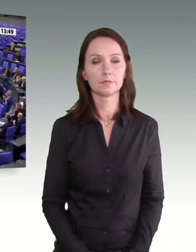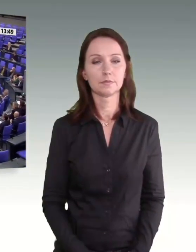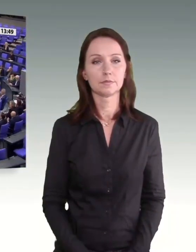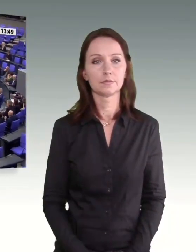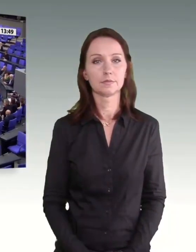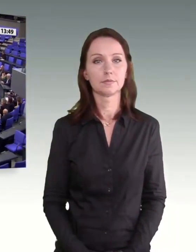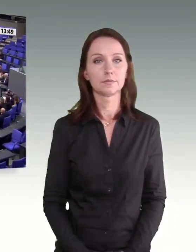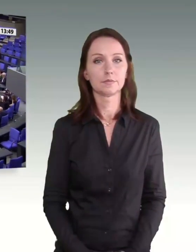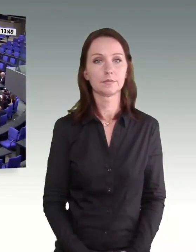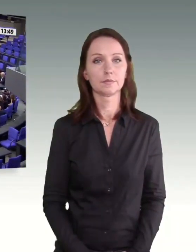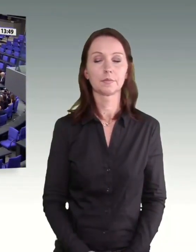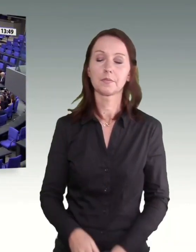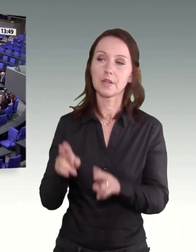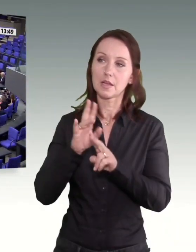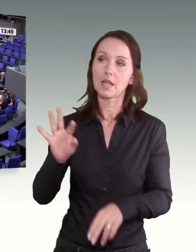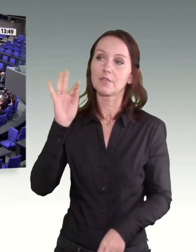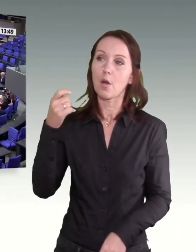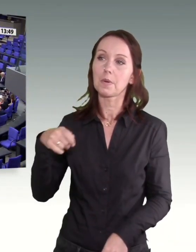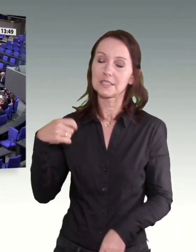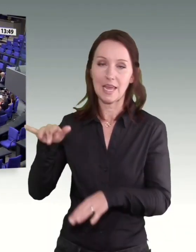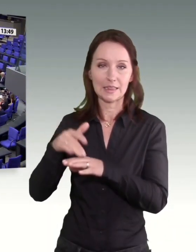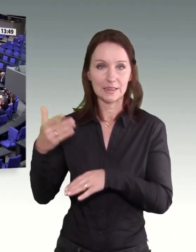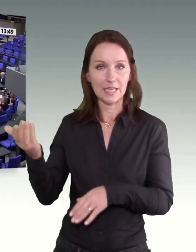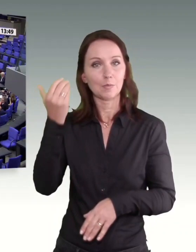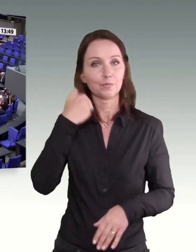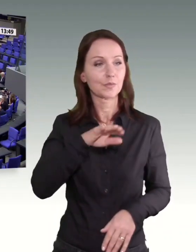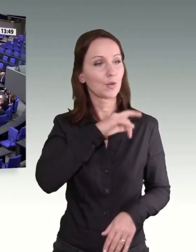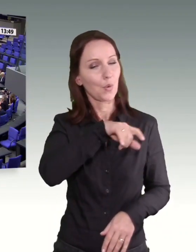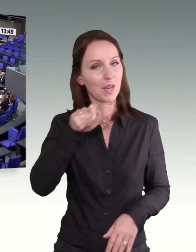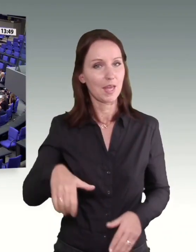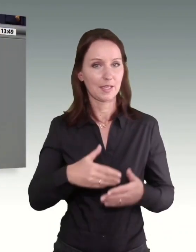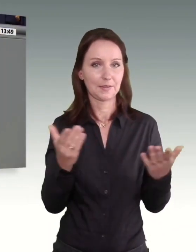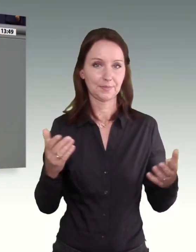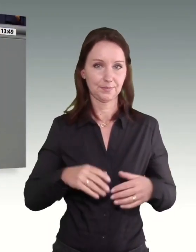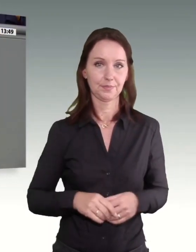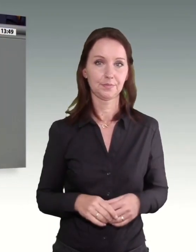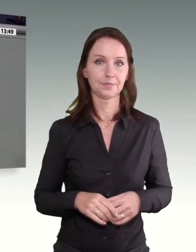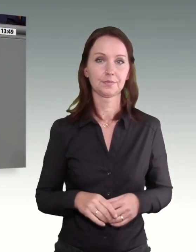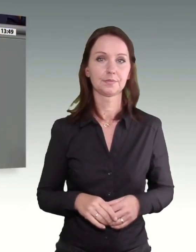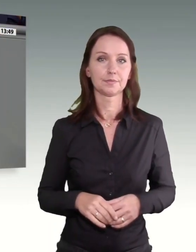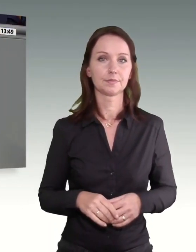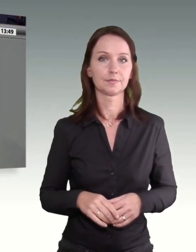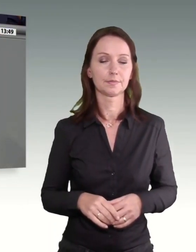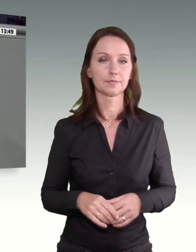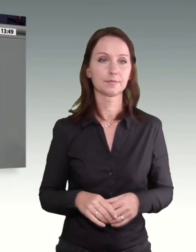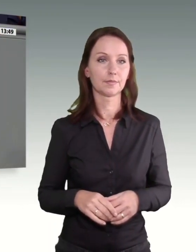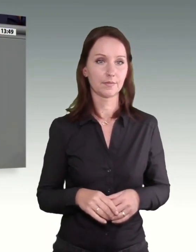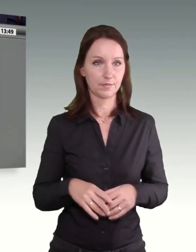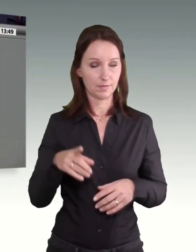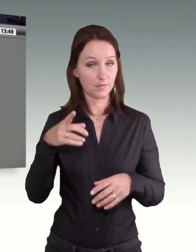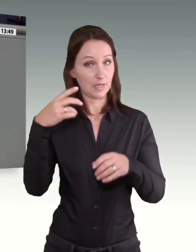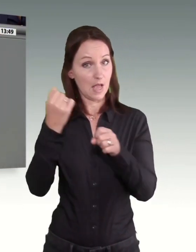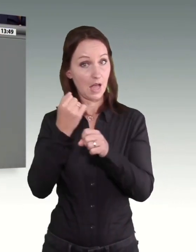Sehr geehrte Frau Präsidentin! Liebe Kolleginnen und Kollegen! Arbeit muss vor